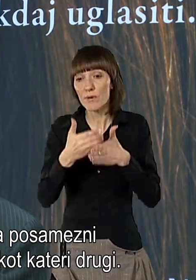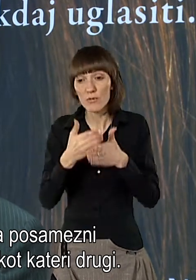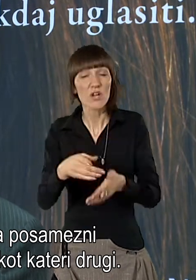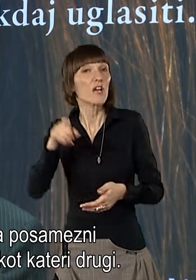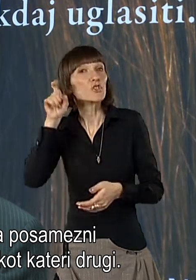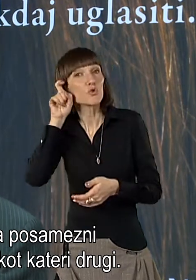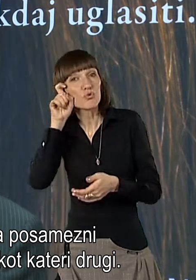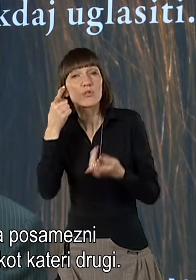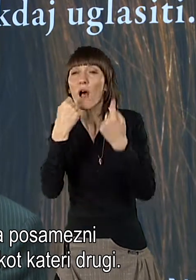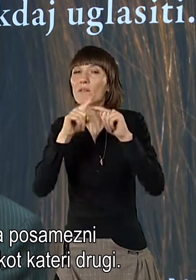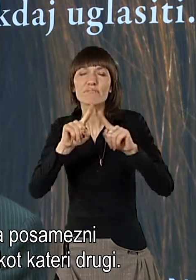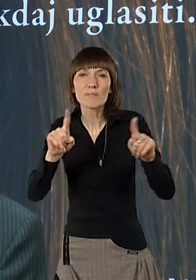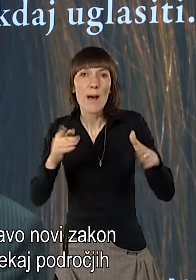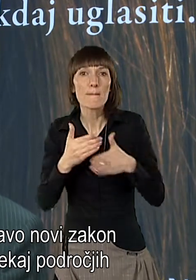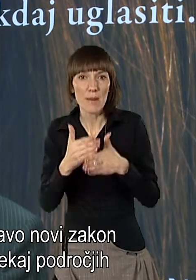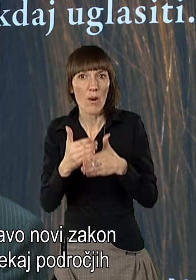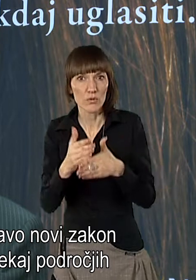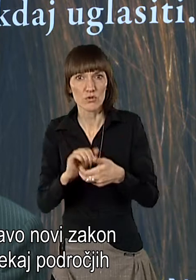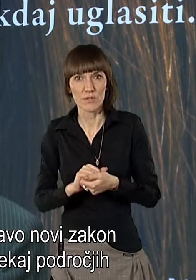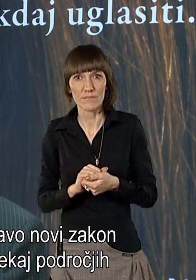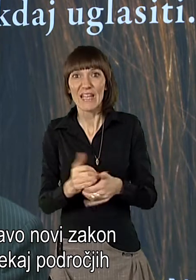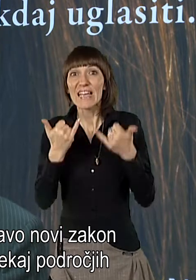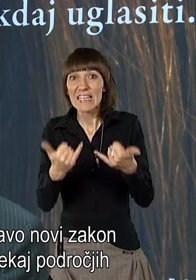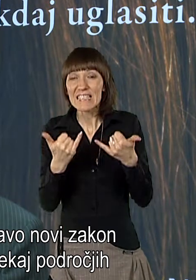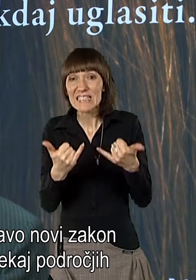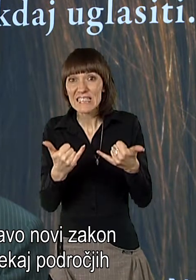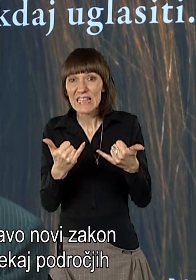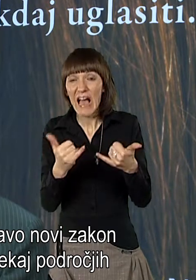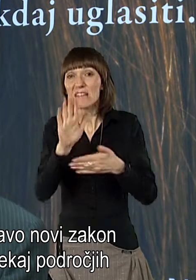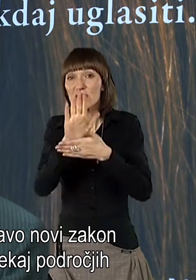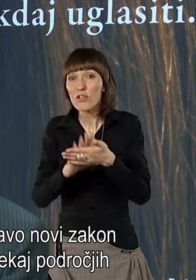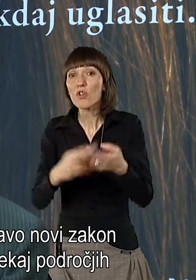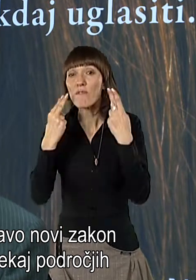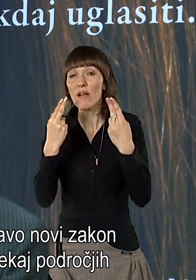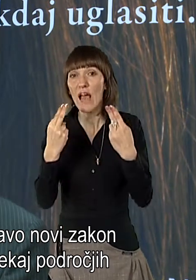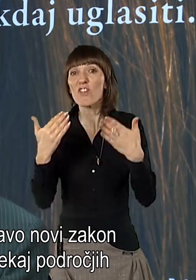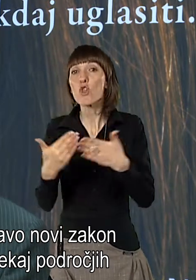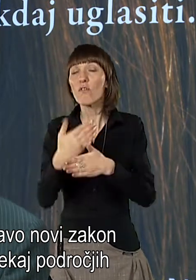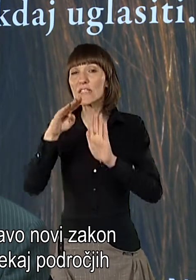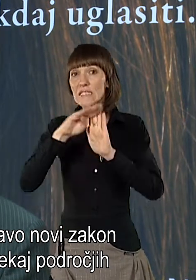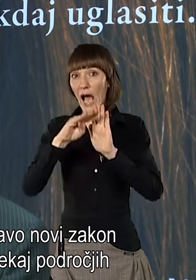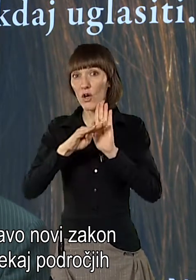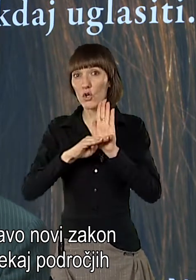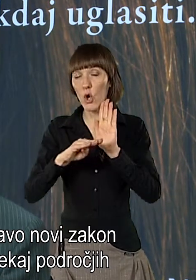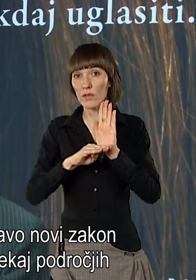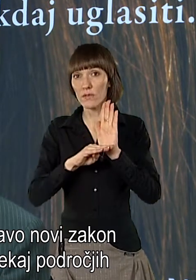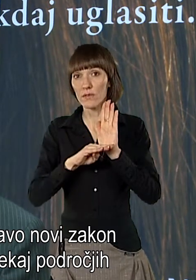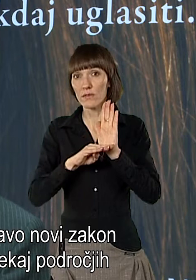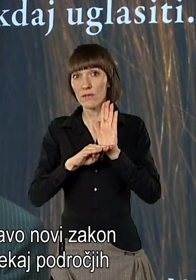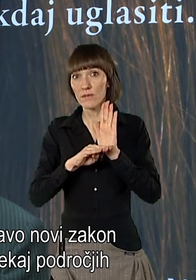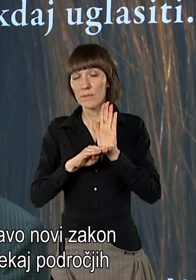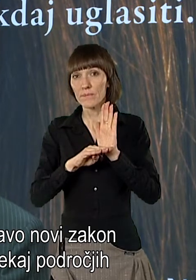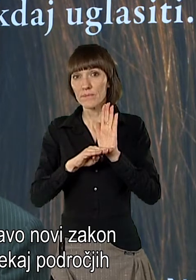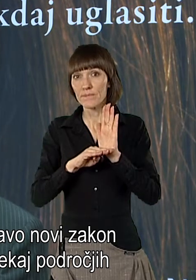slušnji kot kateri drugi. Ker sedaj, ko je stopil veljavo ta novi zakon z